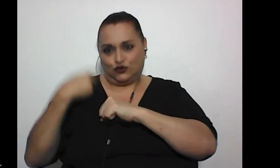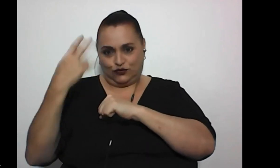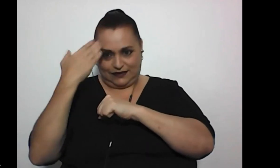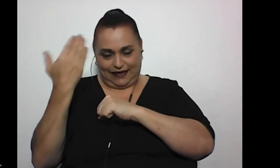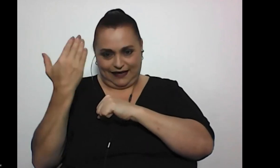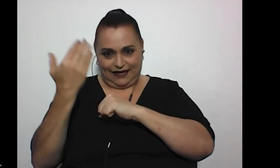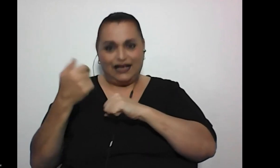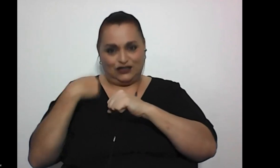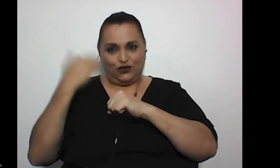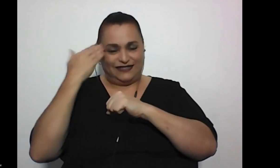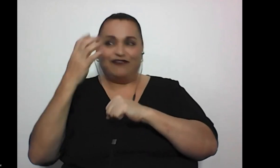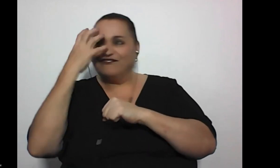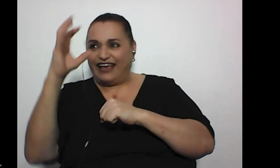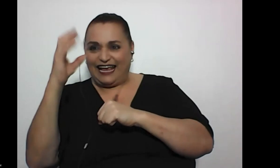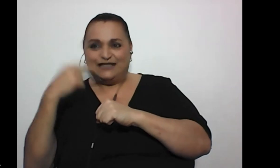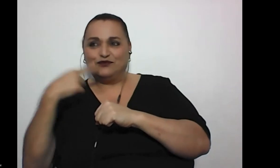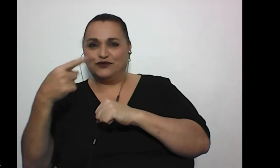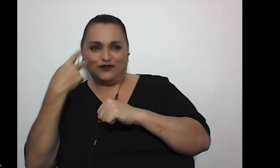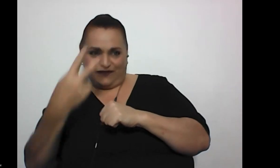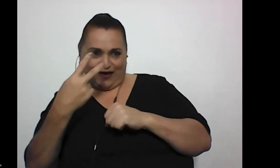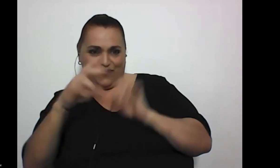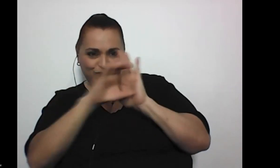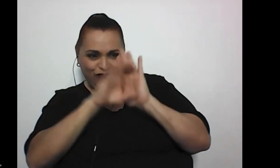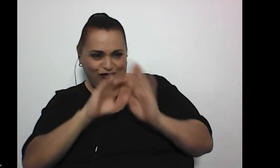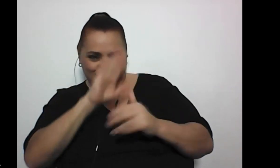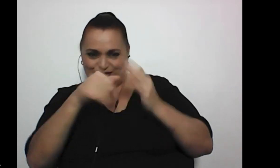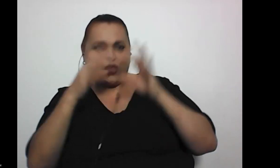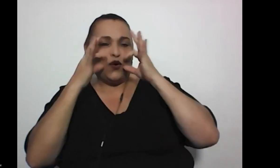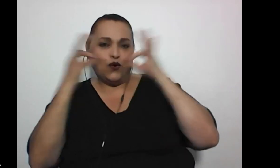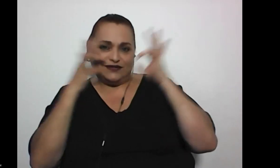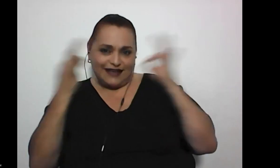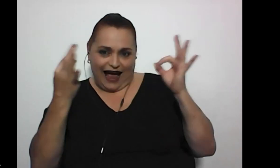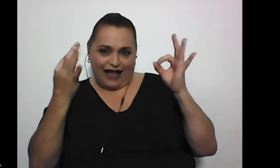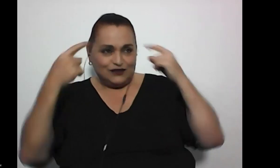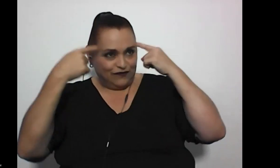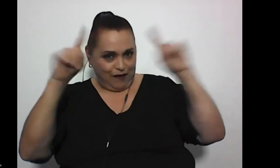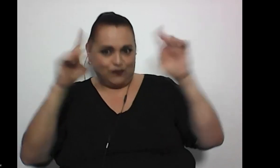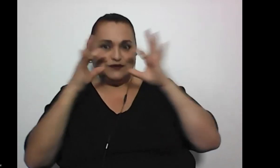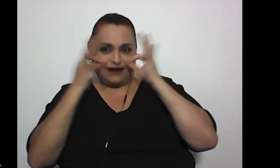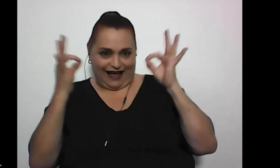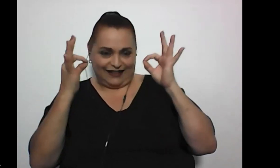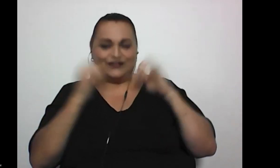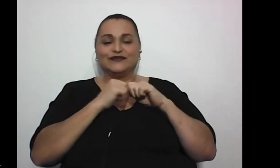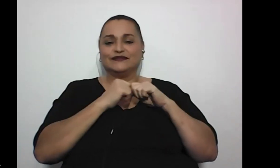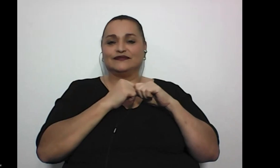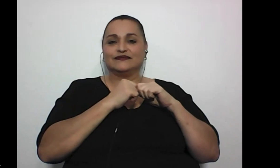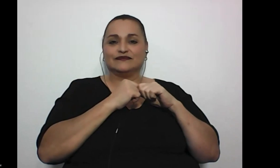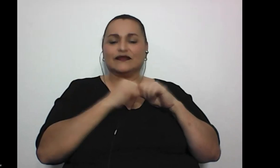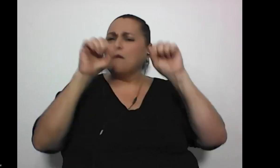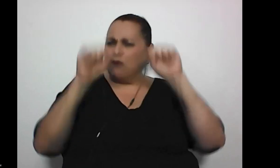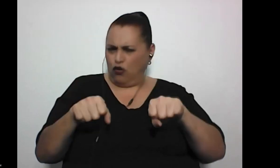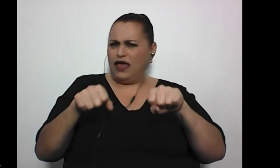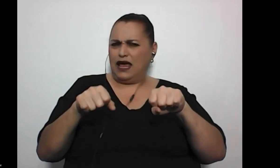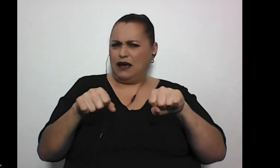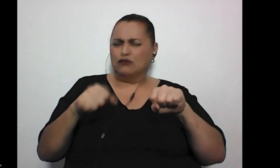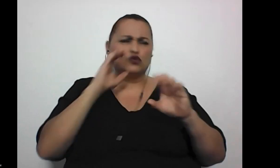lo sé por el Facebook que me chismea todo de ella con sus gatitos su famoso gato, podemos cuidar de